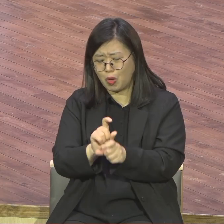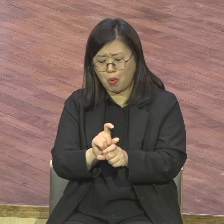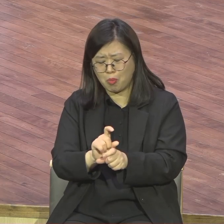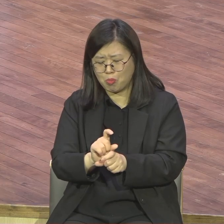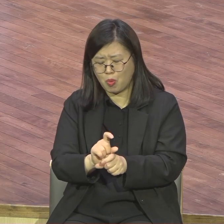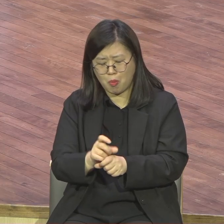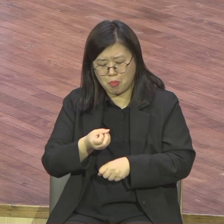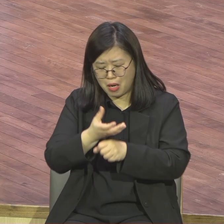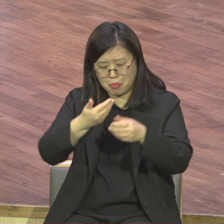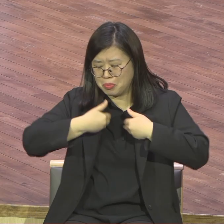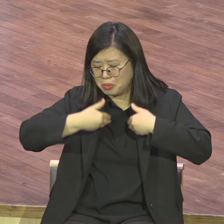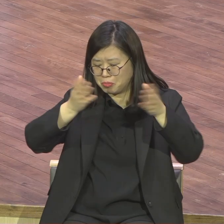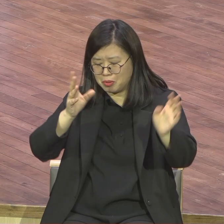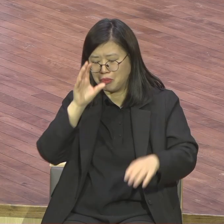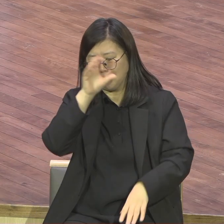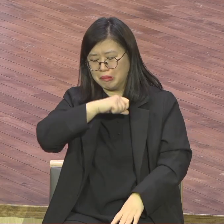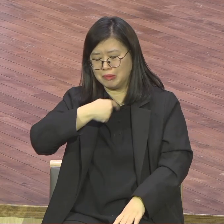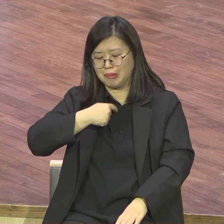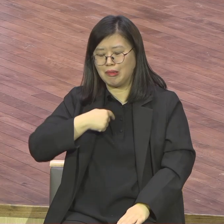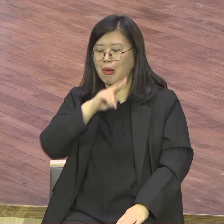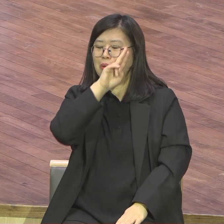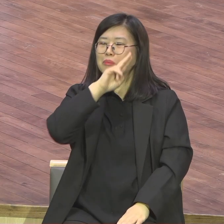35년 하면서 야 이게 웬 축복인가.